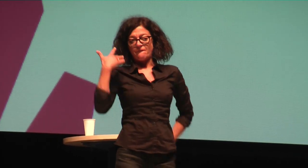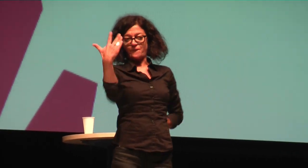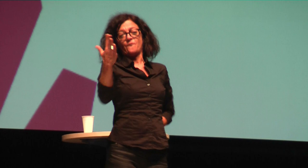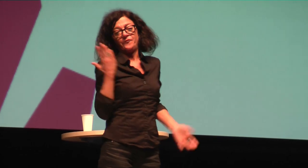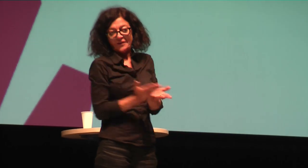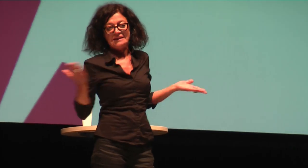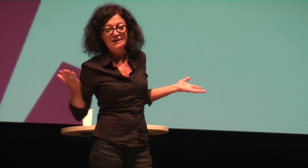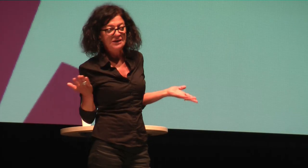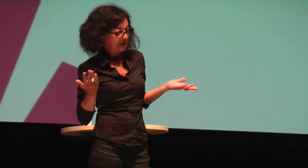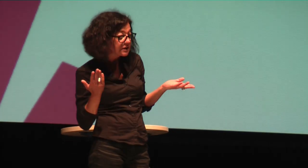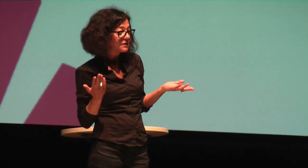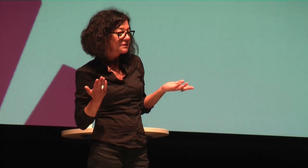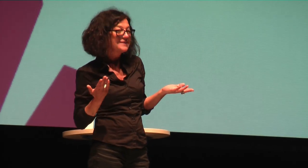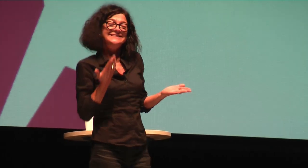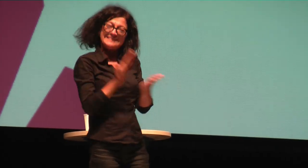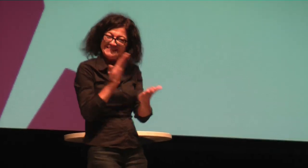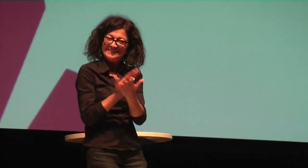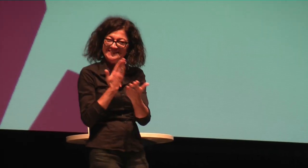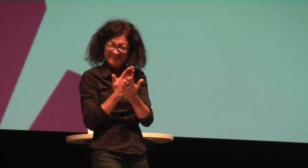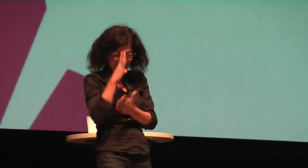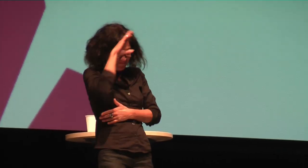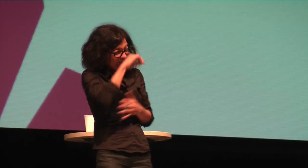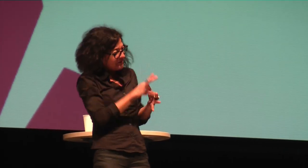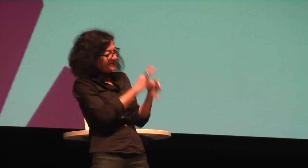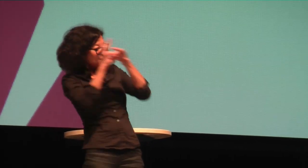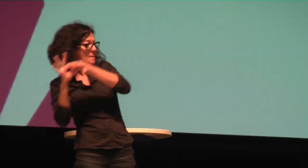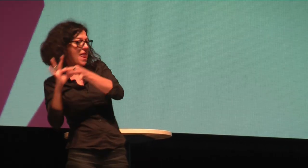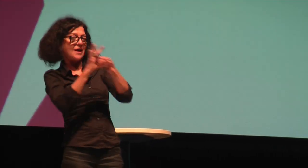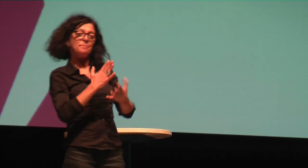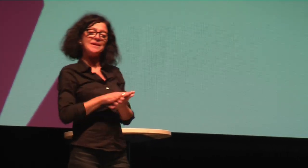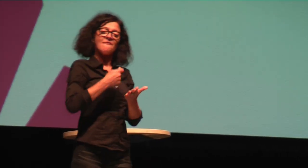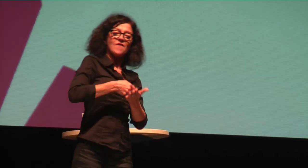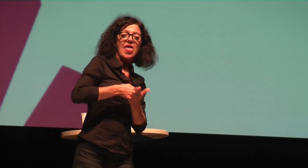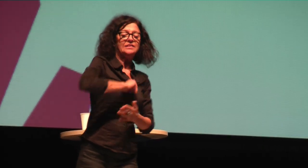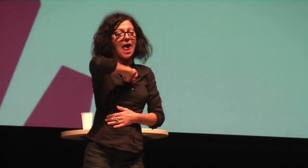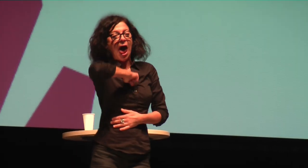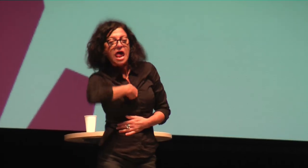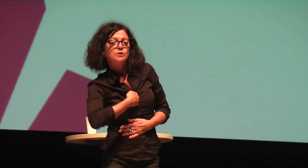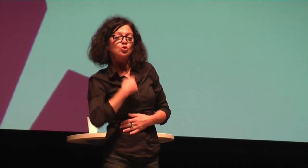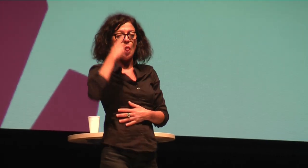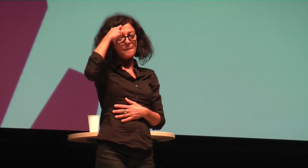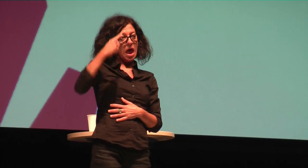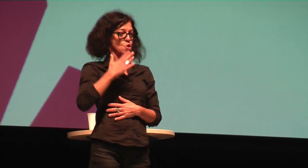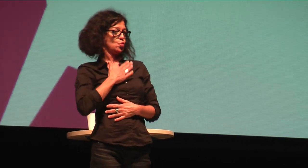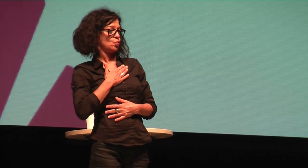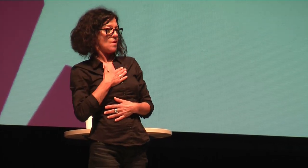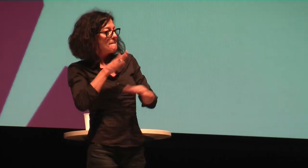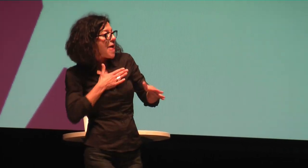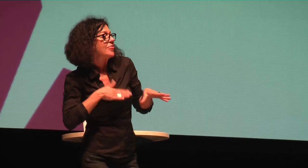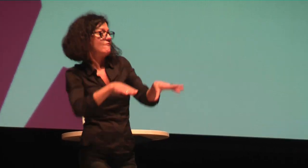ist 5. Dann werde ich auch beim nächsten Mal sagen, 2 plus 2 ist 5. Und dieses Falsch bringt mich nicht weiter.